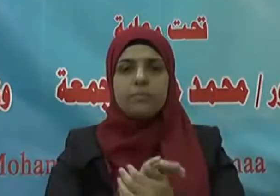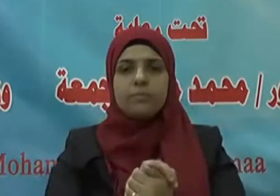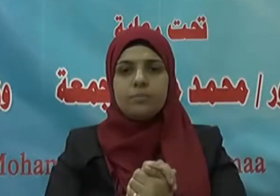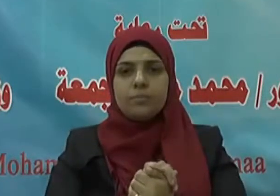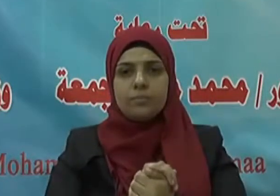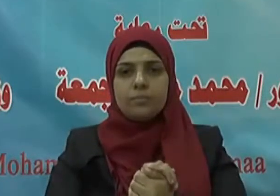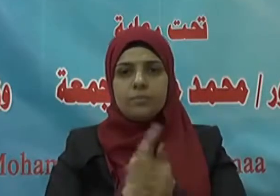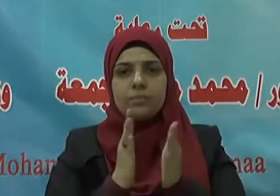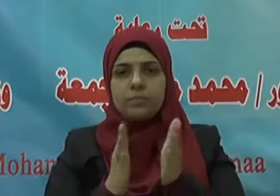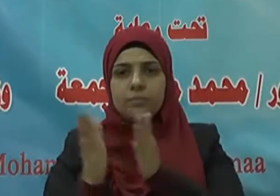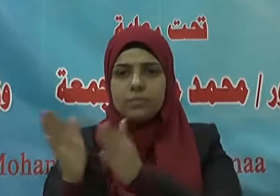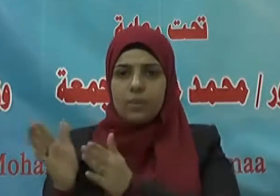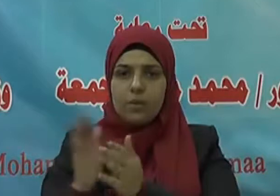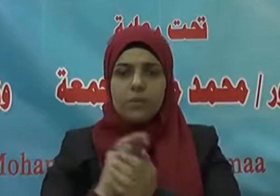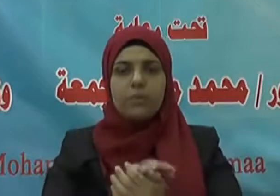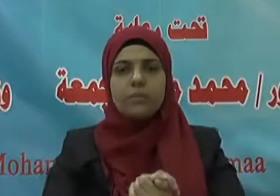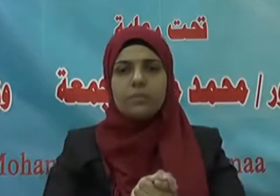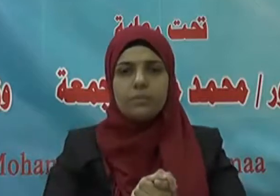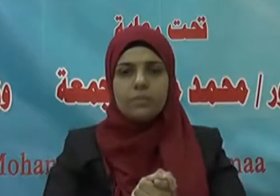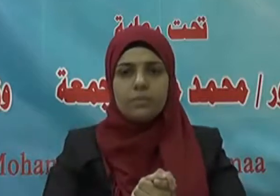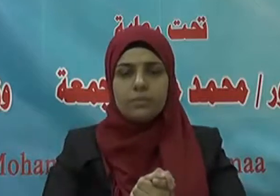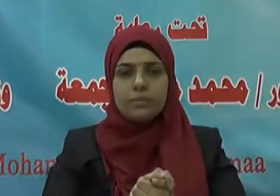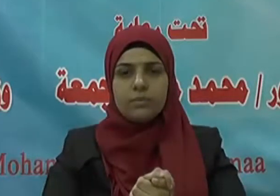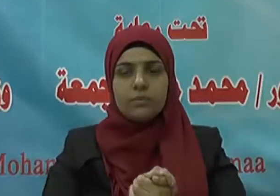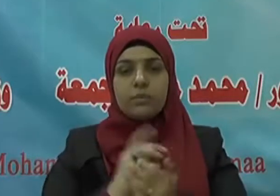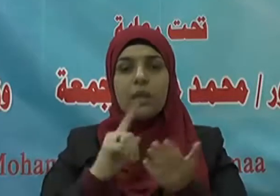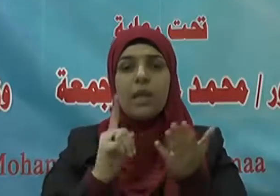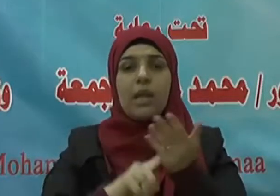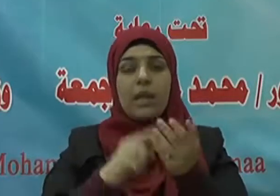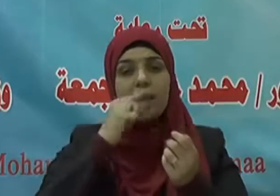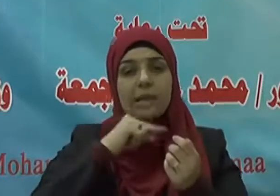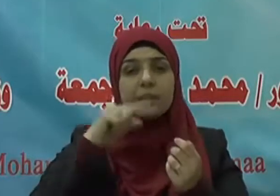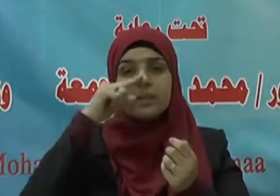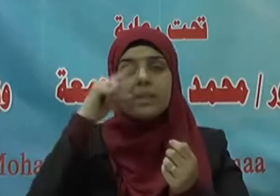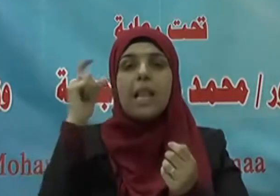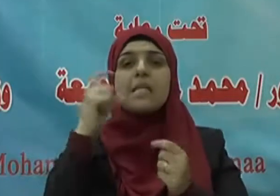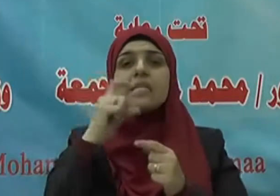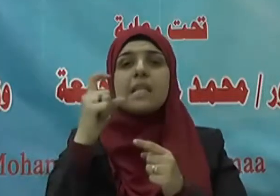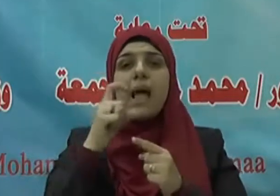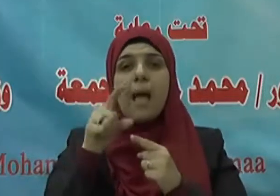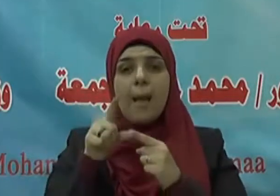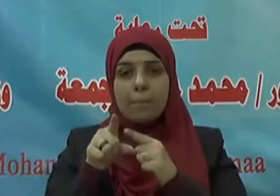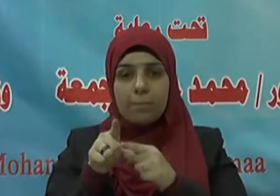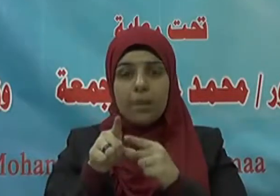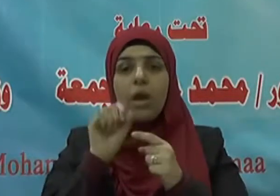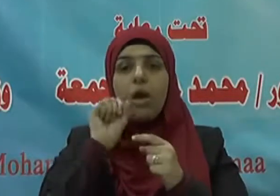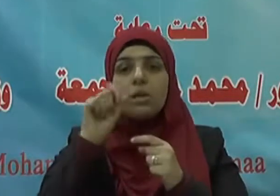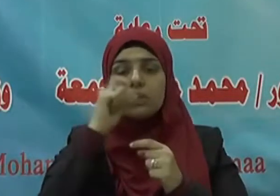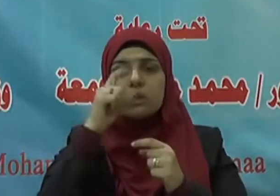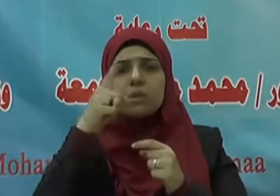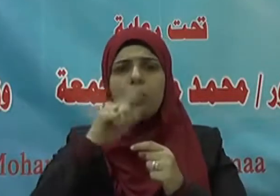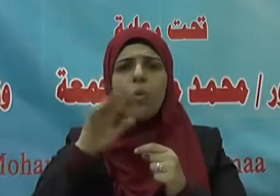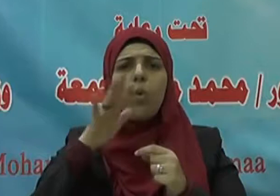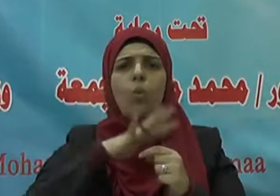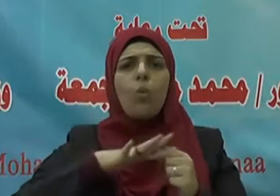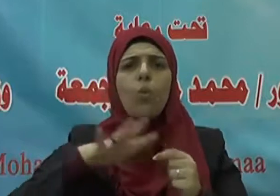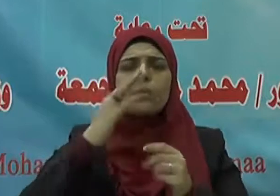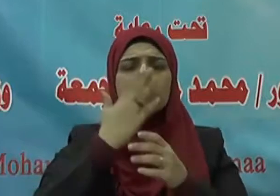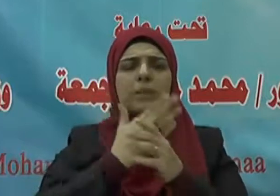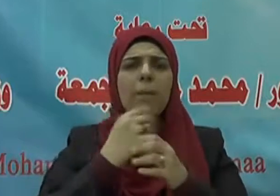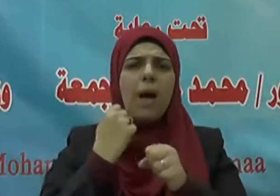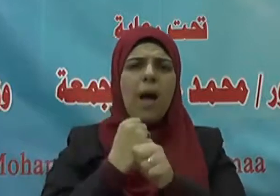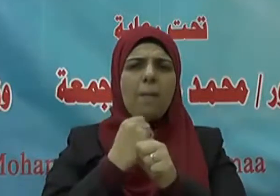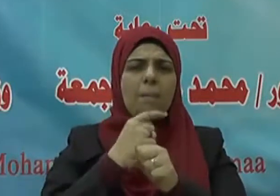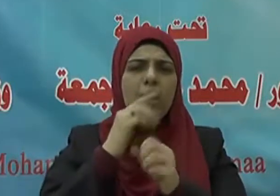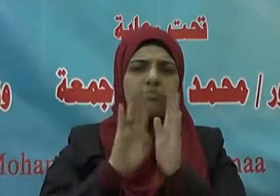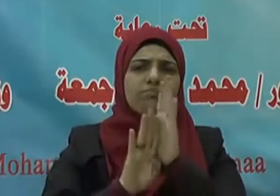وبعد فإن الدين الإسلامي بتعاليمه